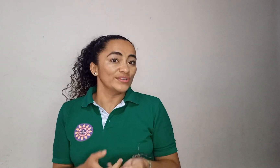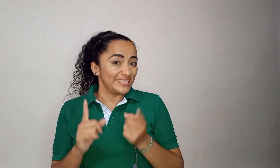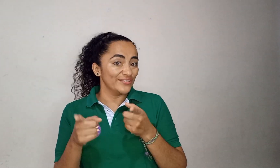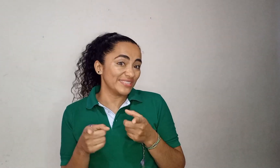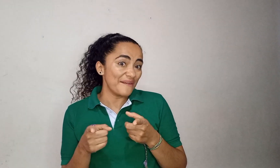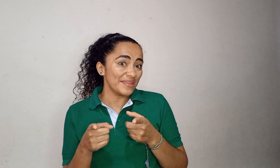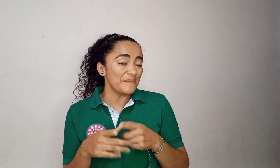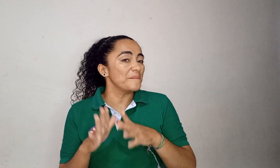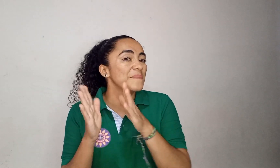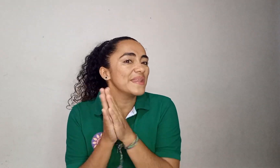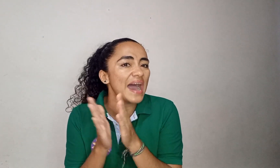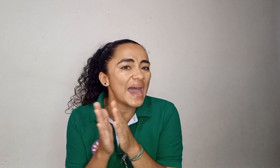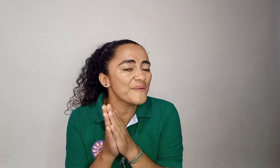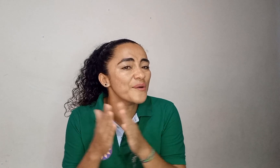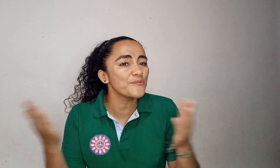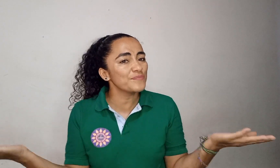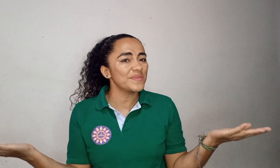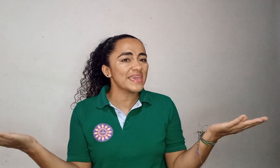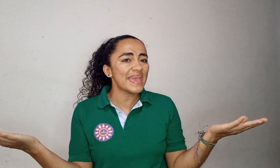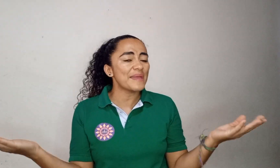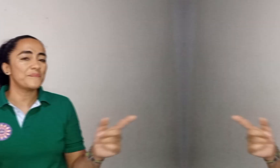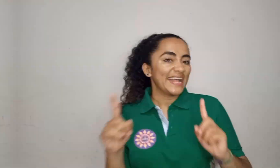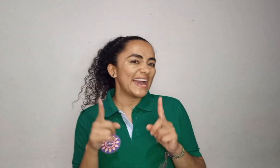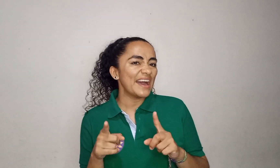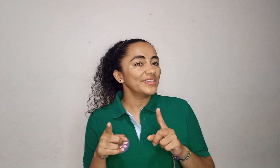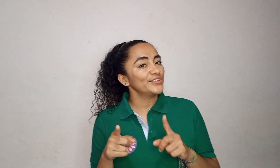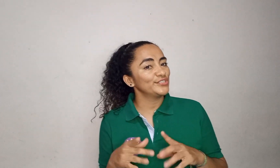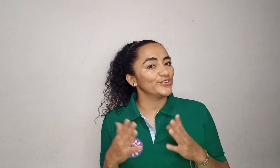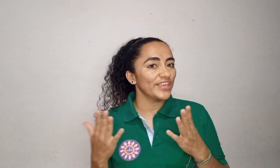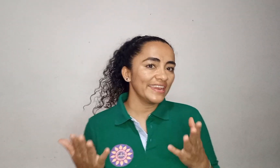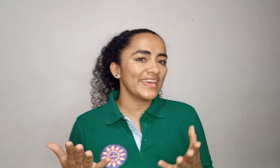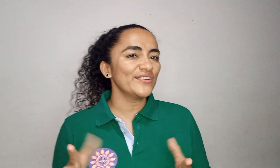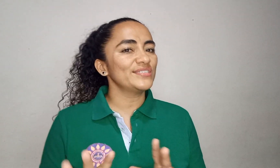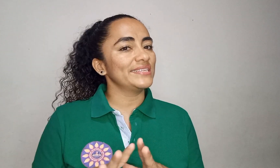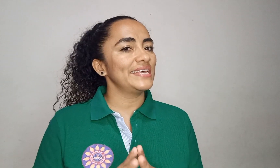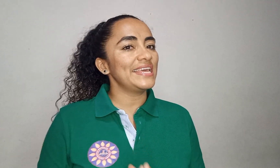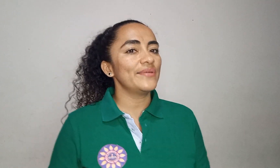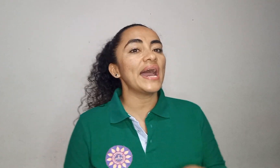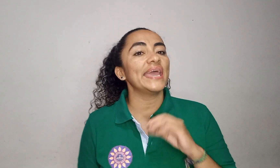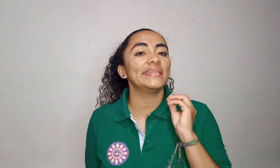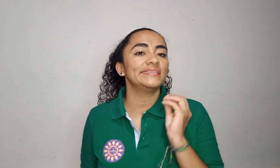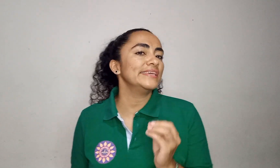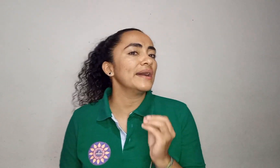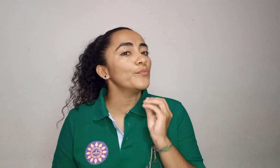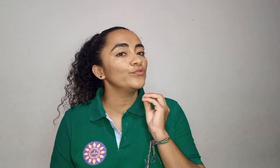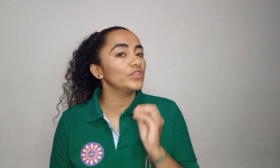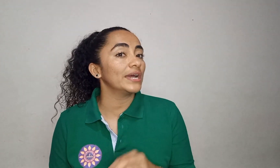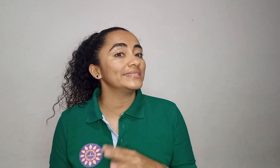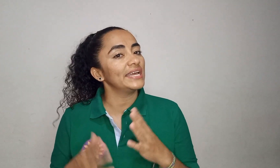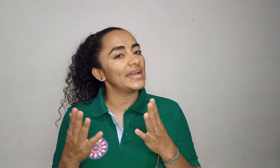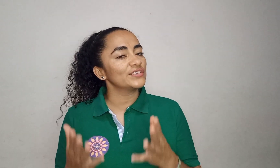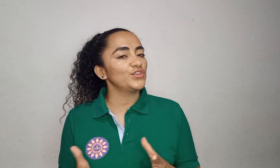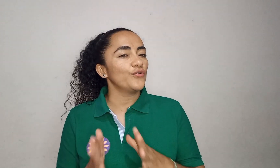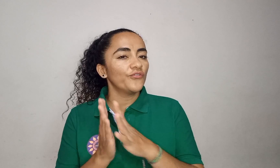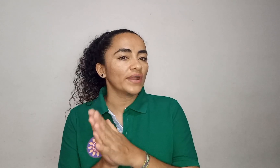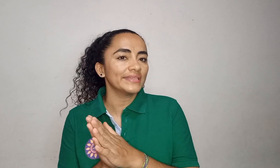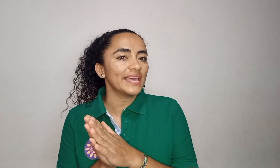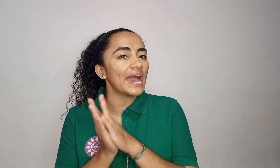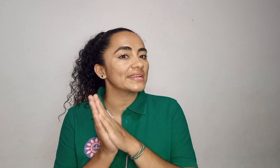¿Sí lo saben? ¡Bravo! ¡Muy bien! Cada 28 de enero se celebra el Día Mundial de la Acción frente al